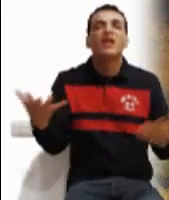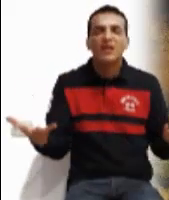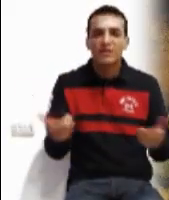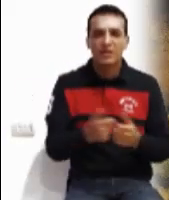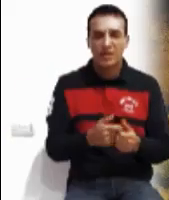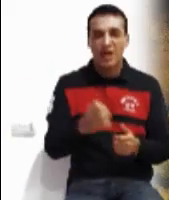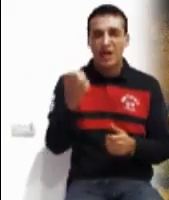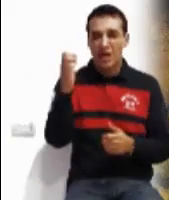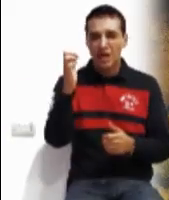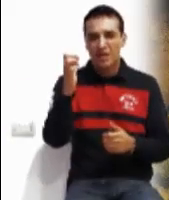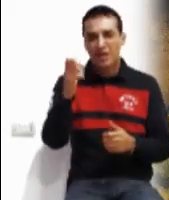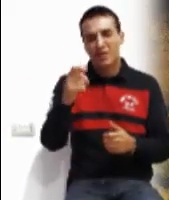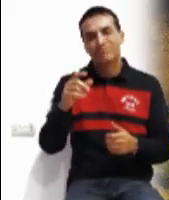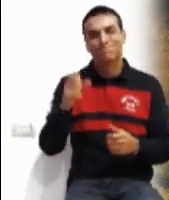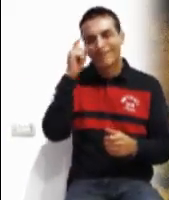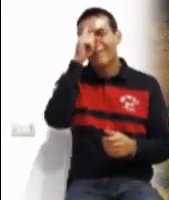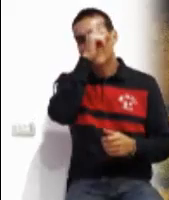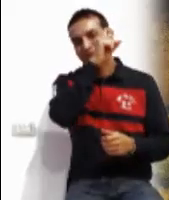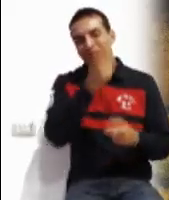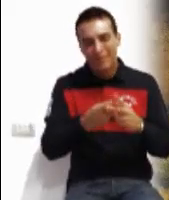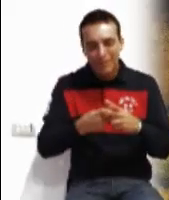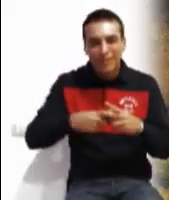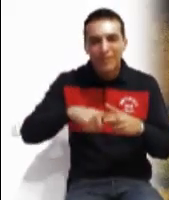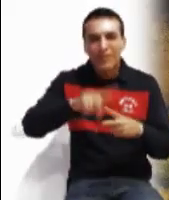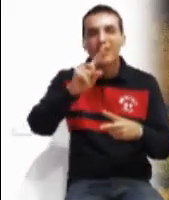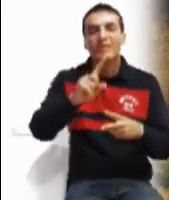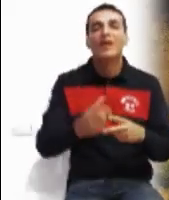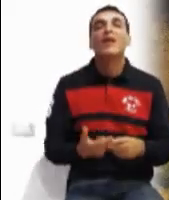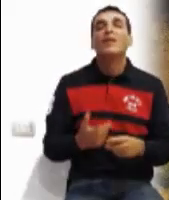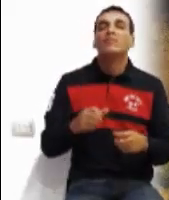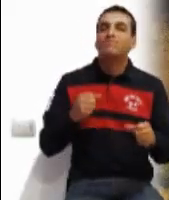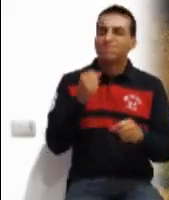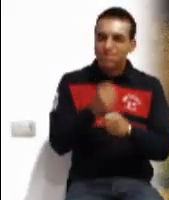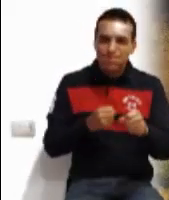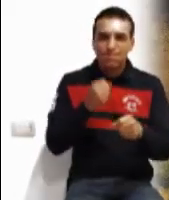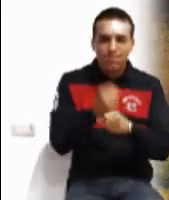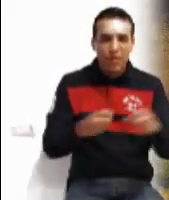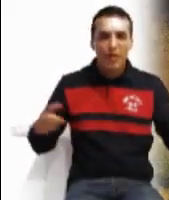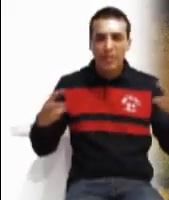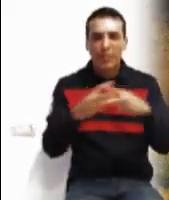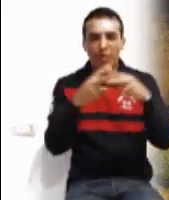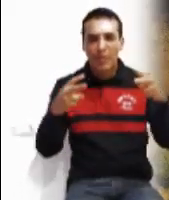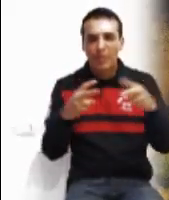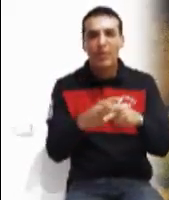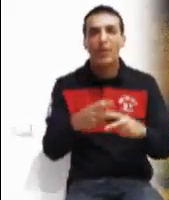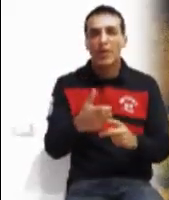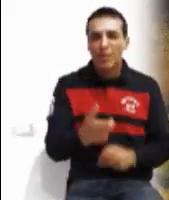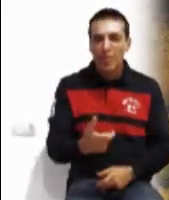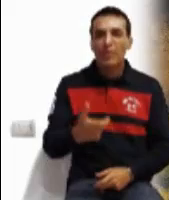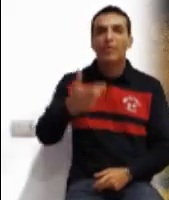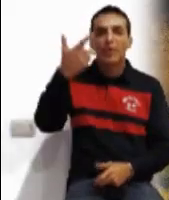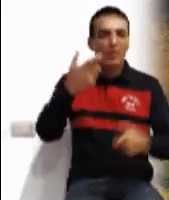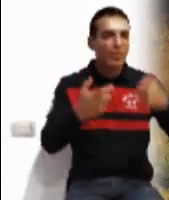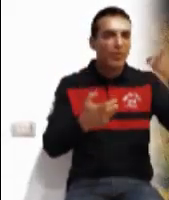las predicciones no parecen muy halagüeñas La violencia no cesa La crisis y los precios han